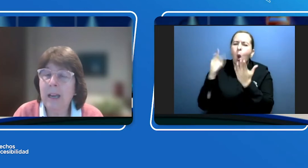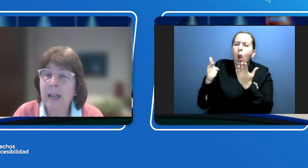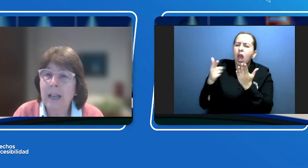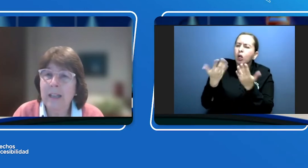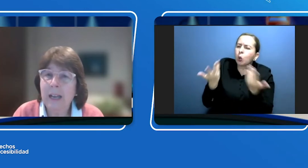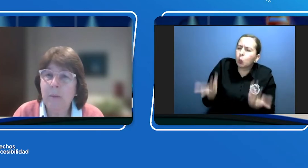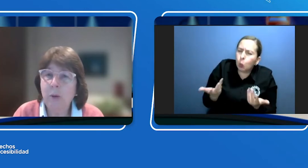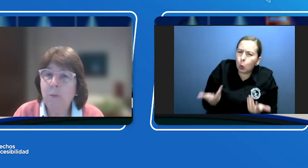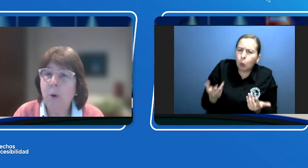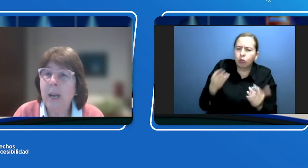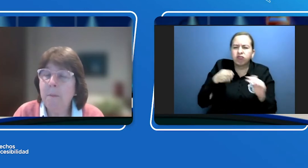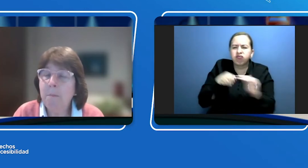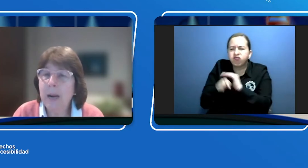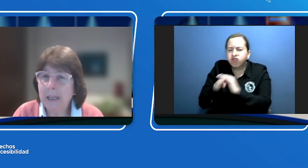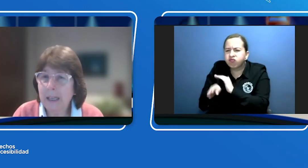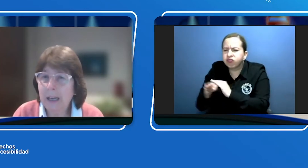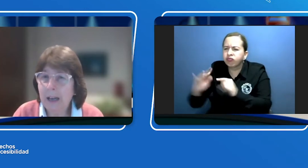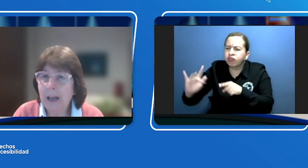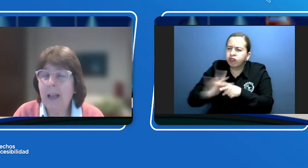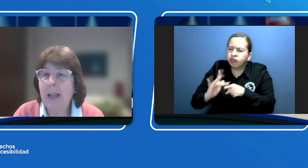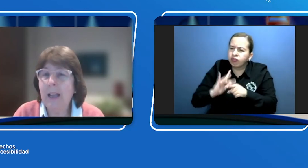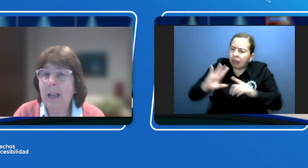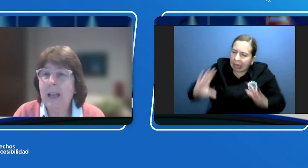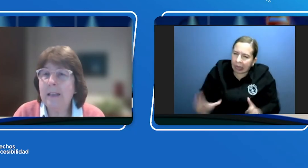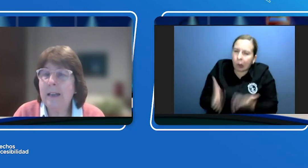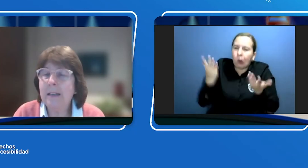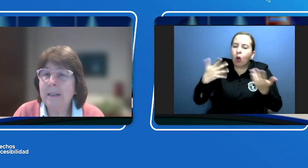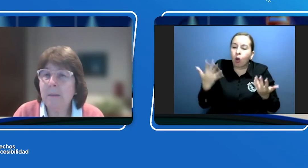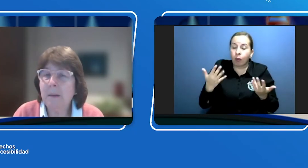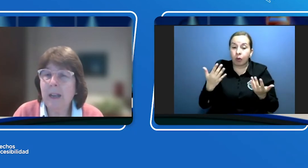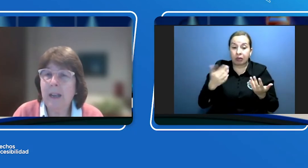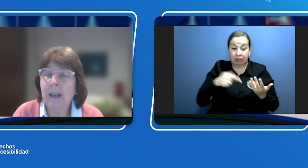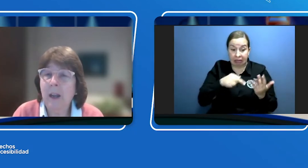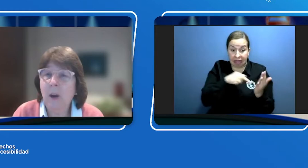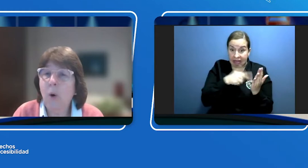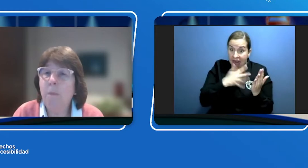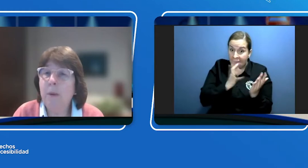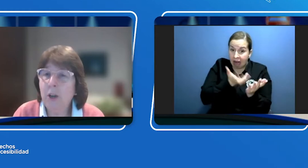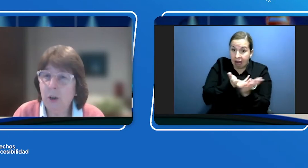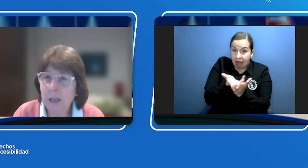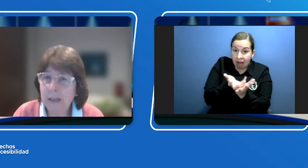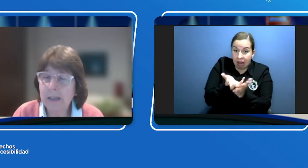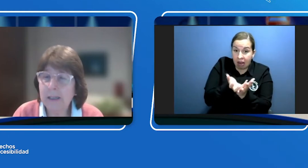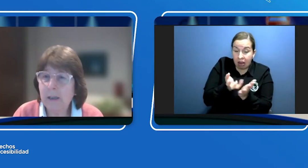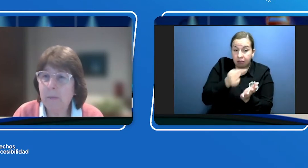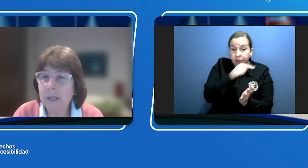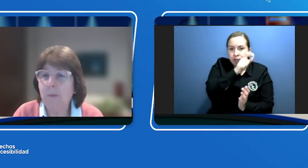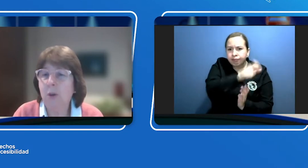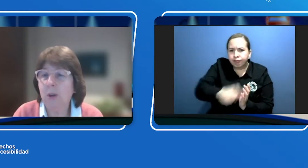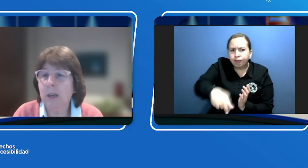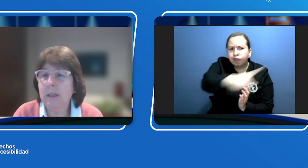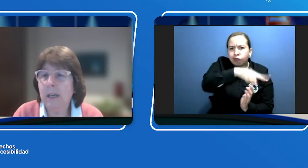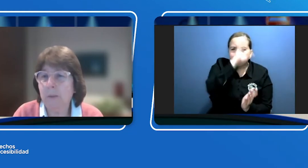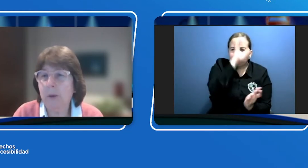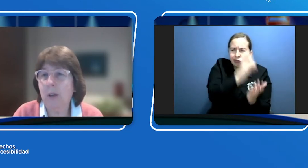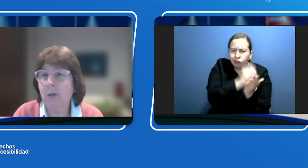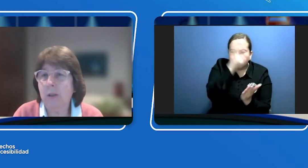digamos poner en práctica esas opiniones y esas percepciones de las personas con